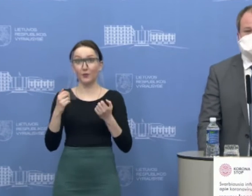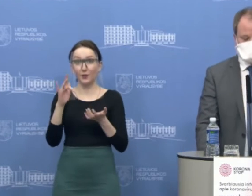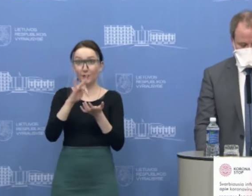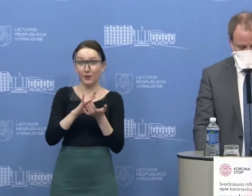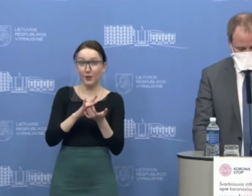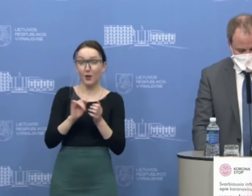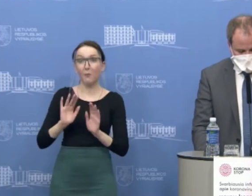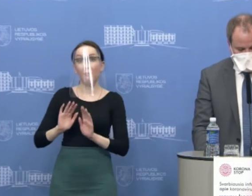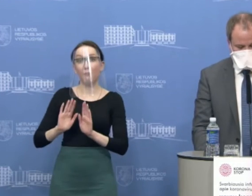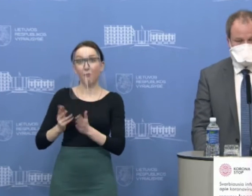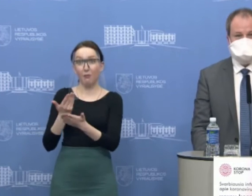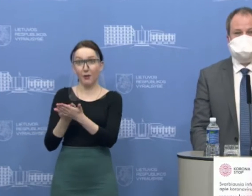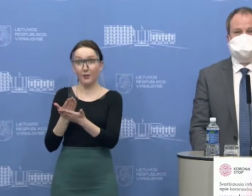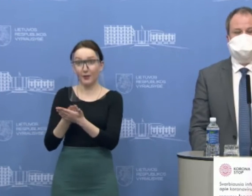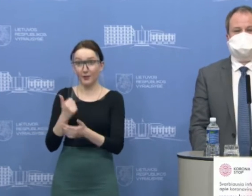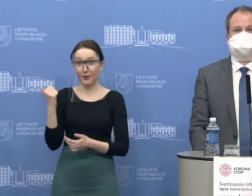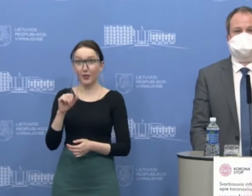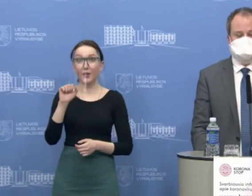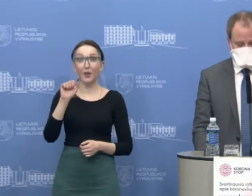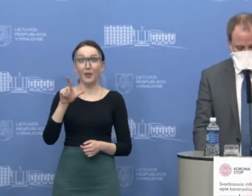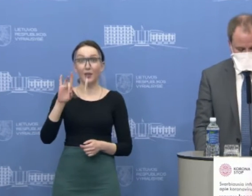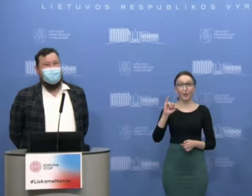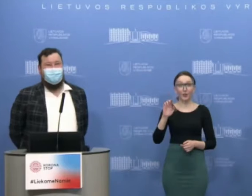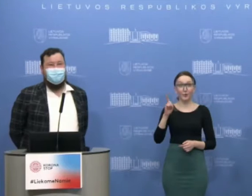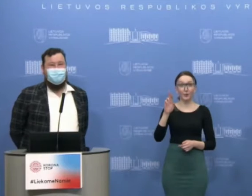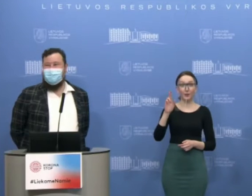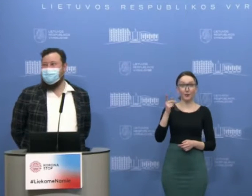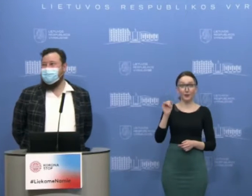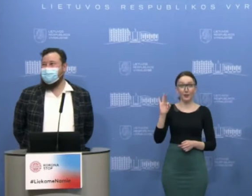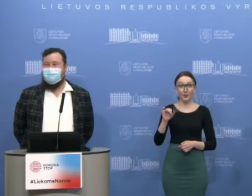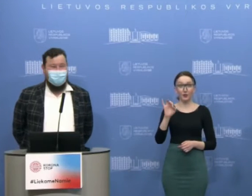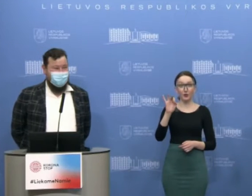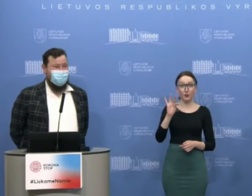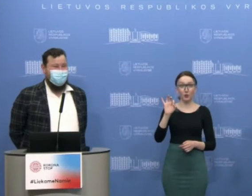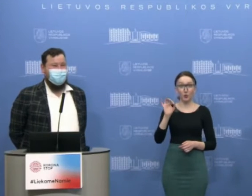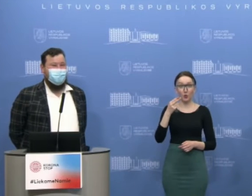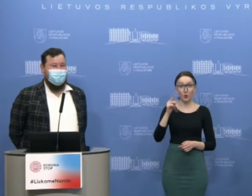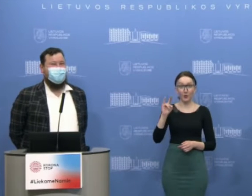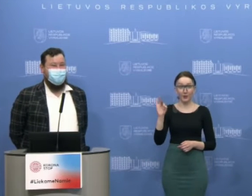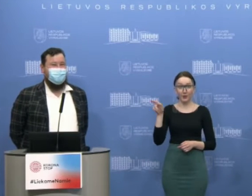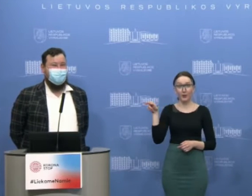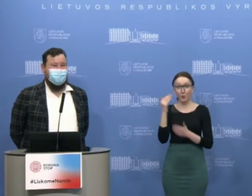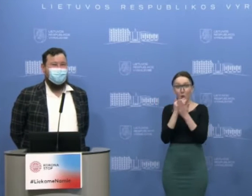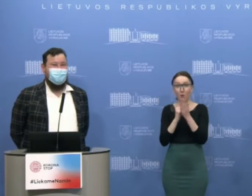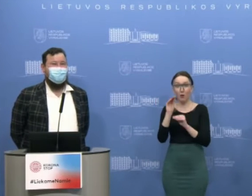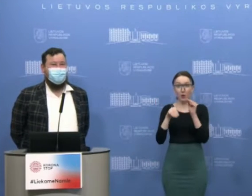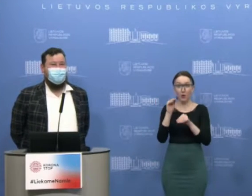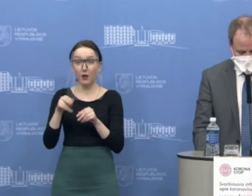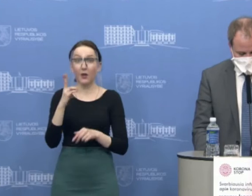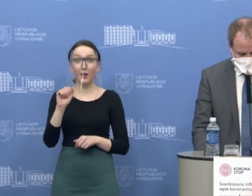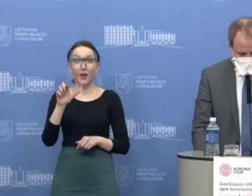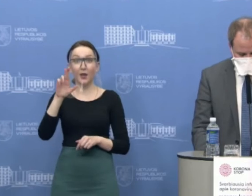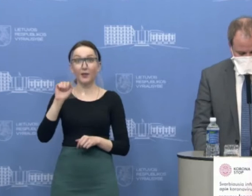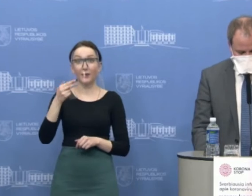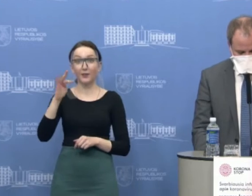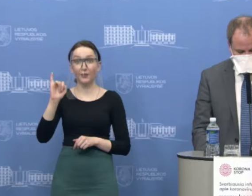visuomeninis patarėjas Algirdas Stonys, kuris inicijavo programėlę karantinas, kuria šiandien ir pristatys mum